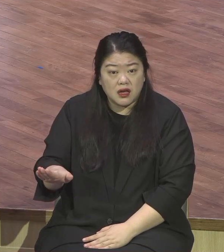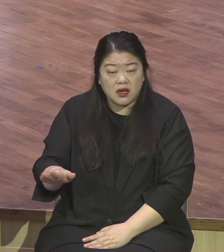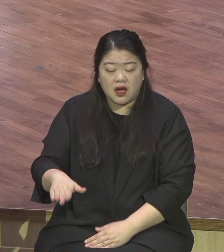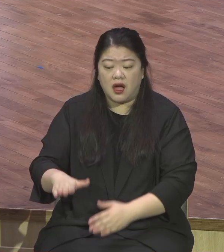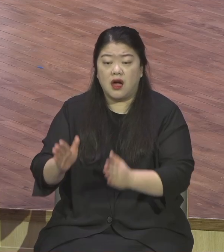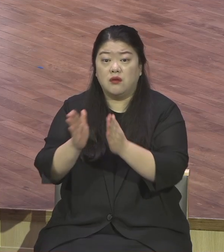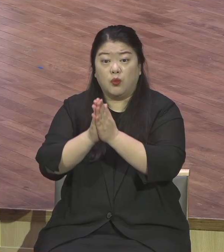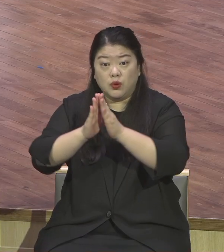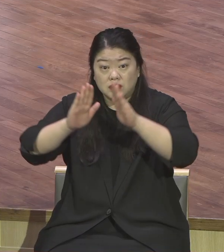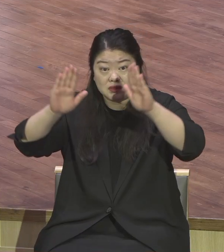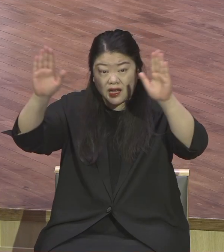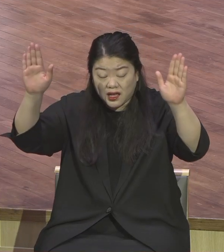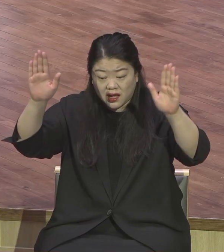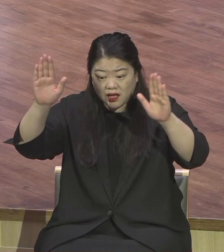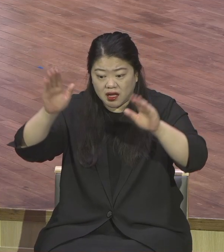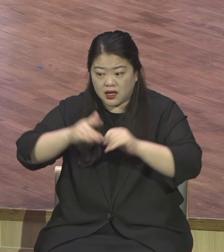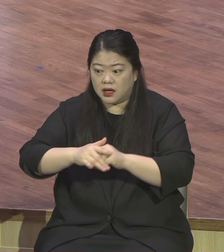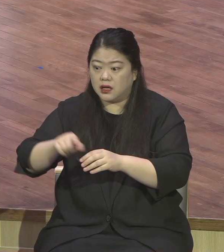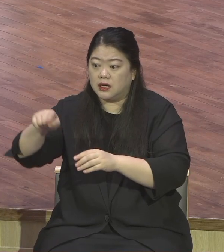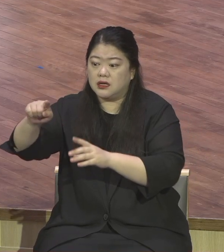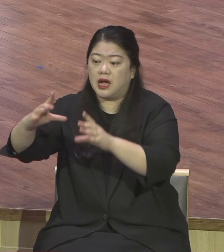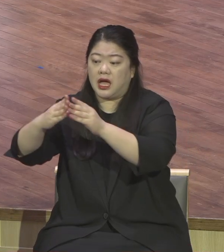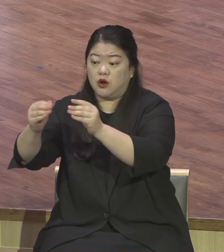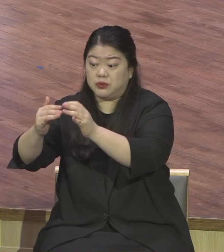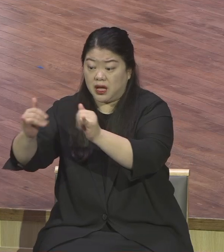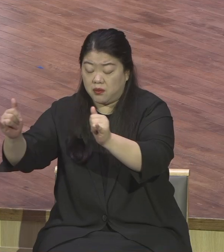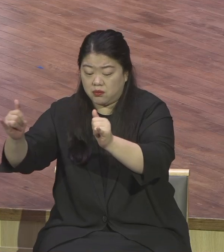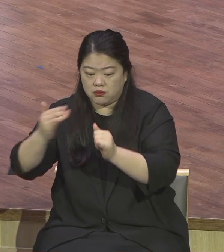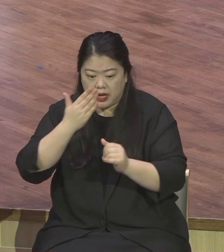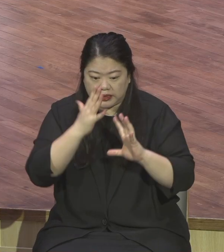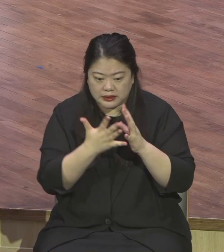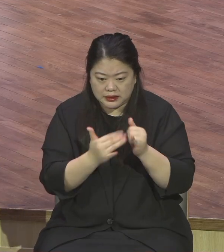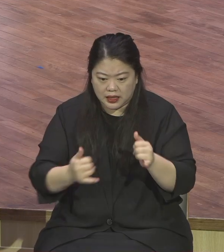결과적으로 광야로 도피해서 도망자의 신생이 됐습니다.